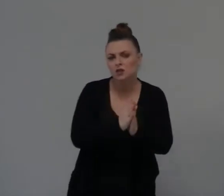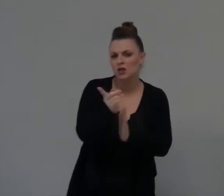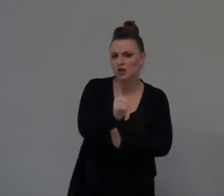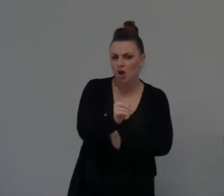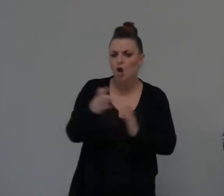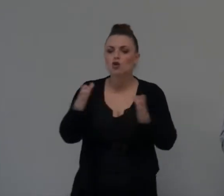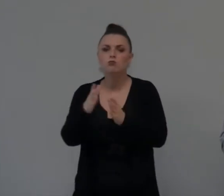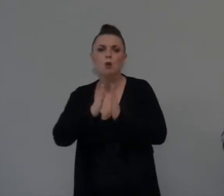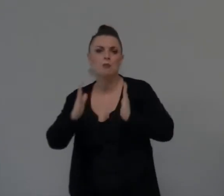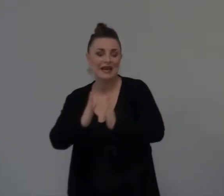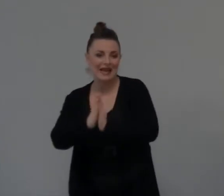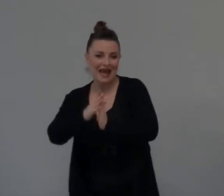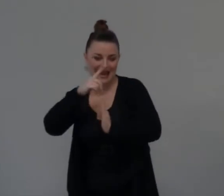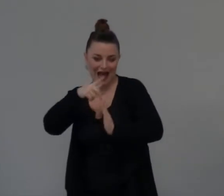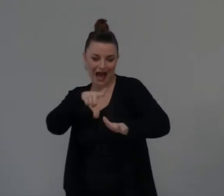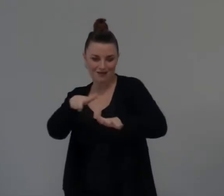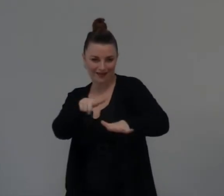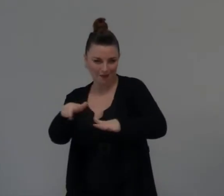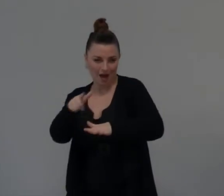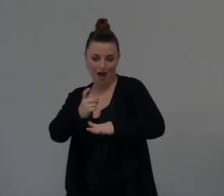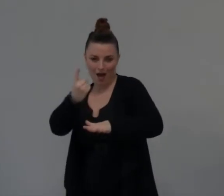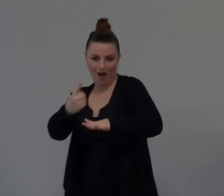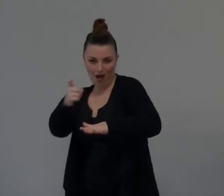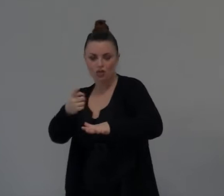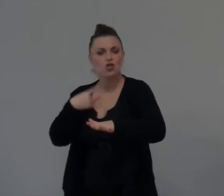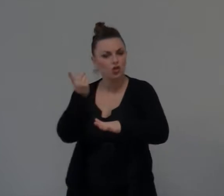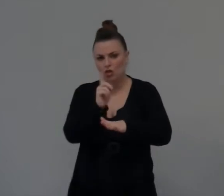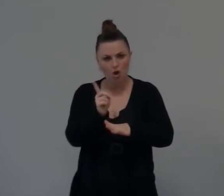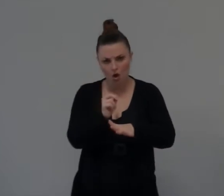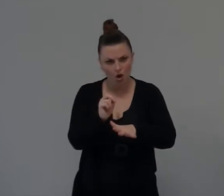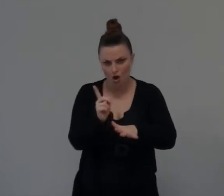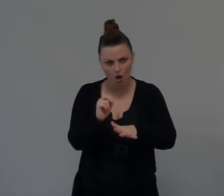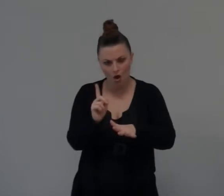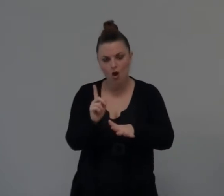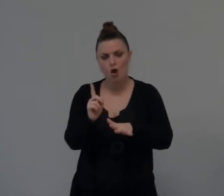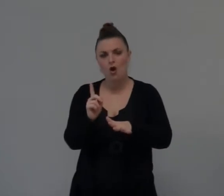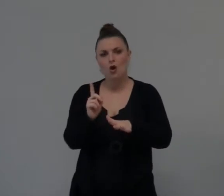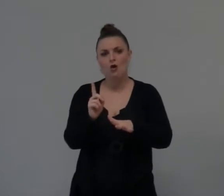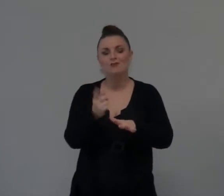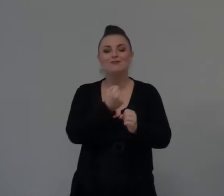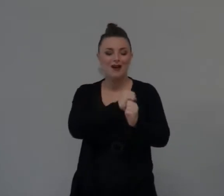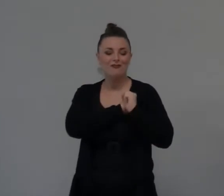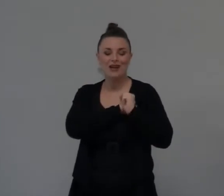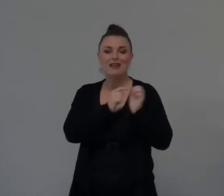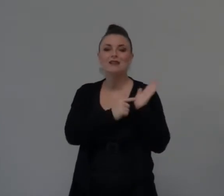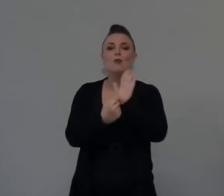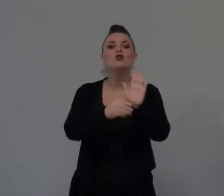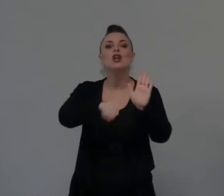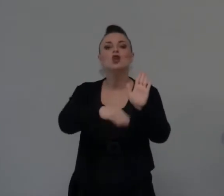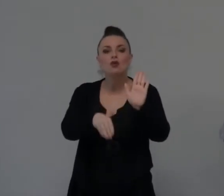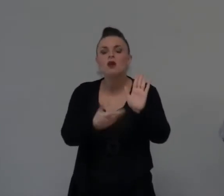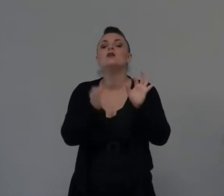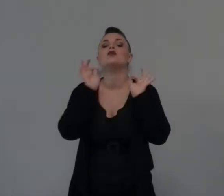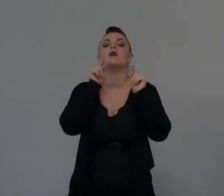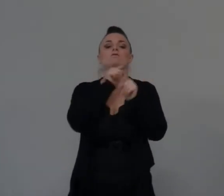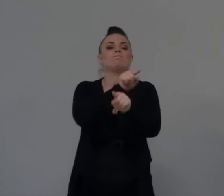carriera, non è nel piccolo gruppo, se non si partecipa da uno, ma è il posto dove passi